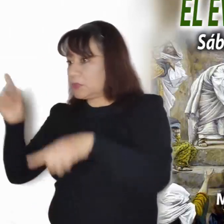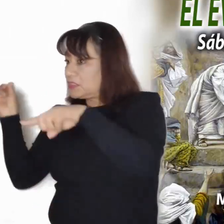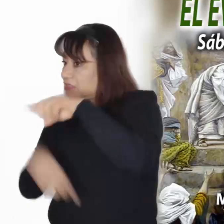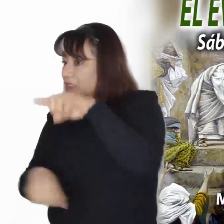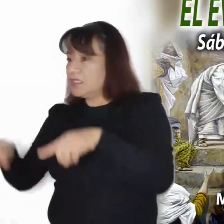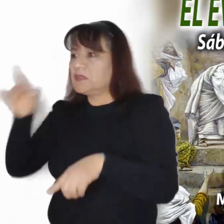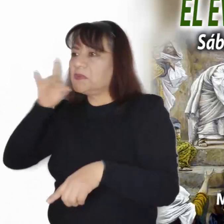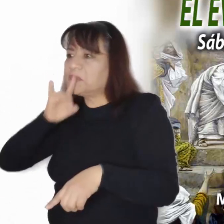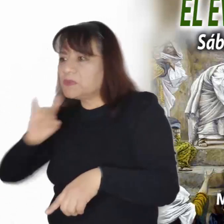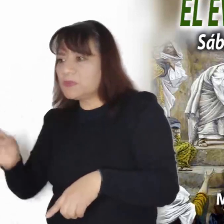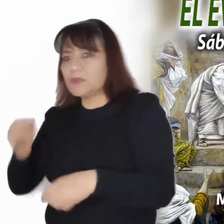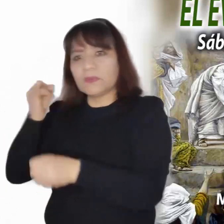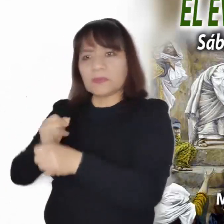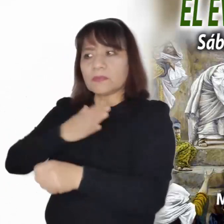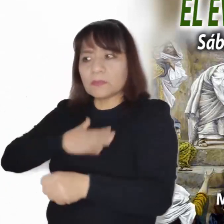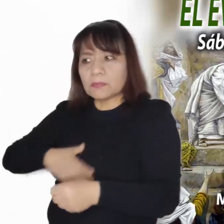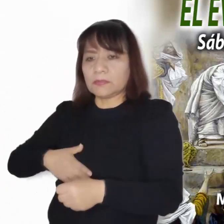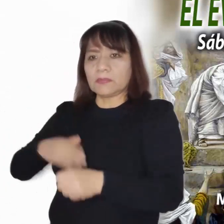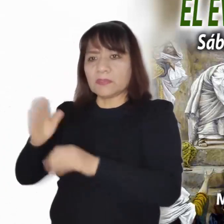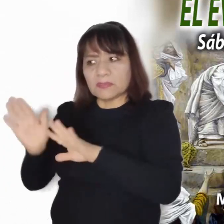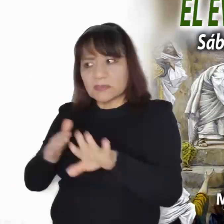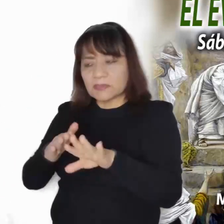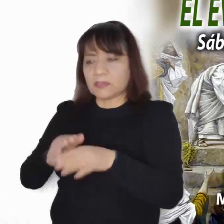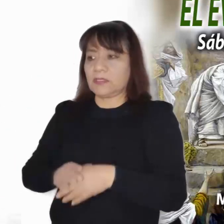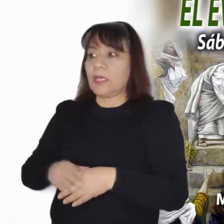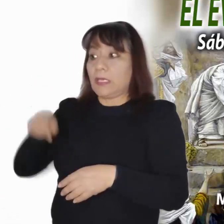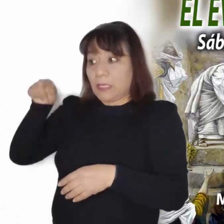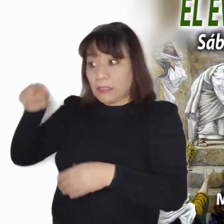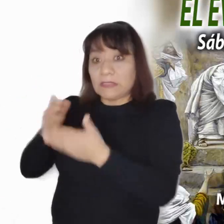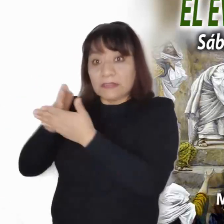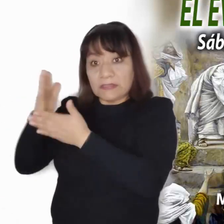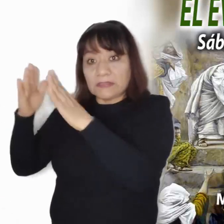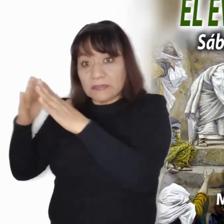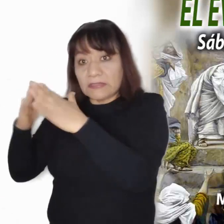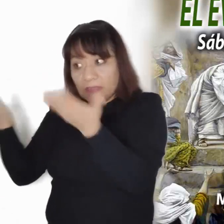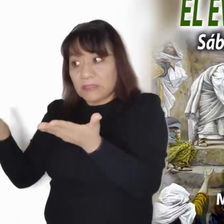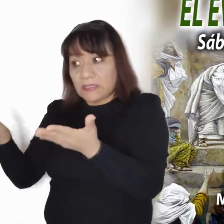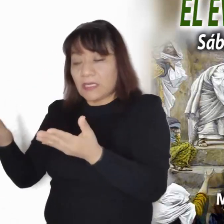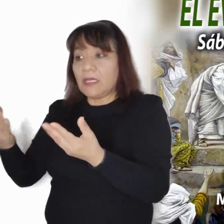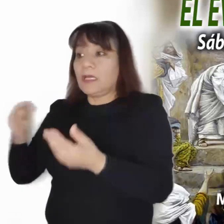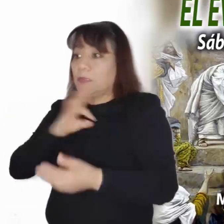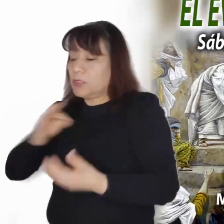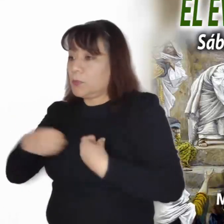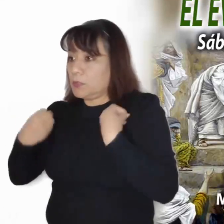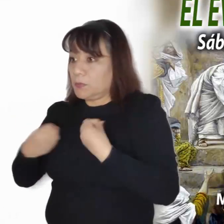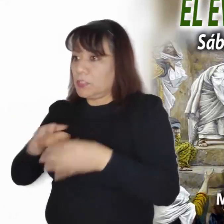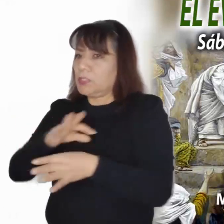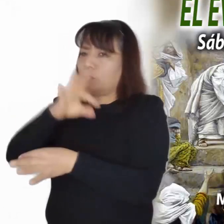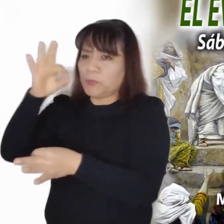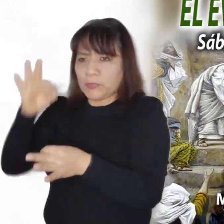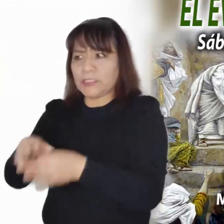de la mentira y de la injusticia. Ahí es donde se puede vivir plenamente la comunidad.